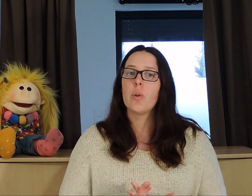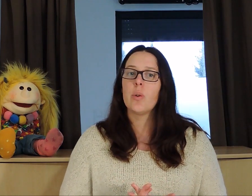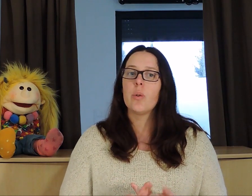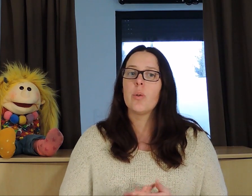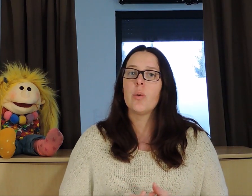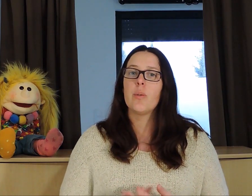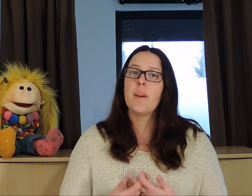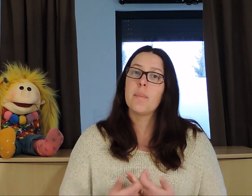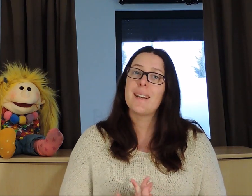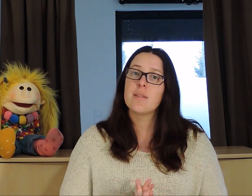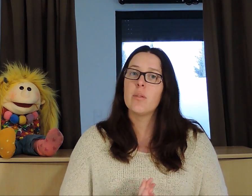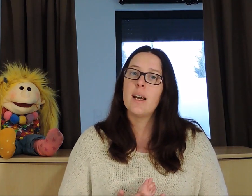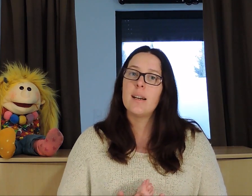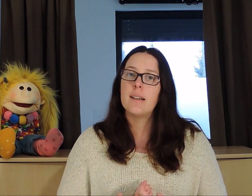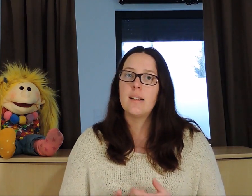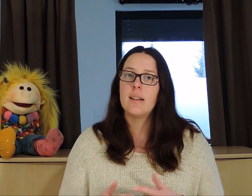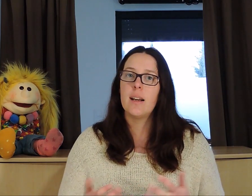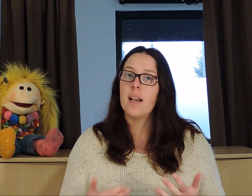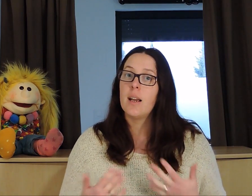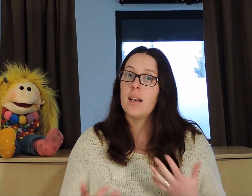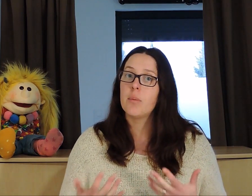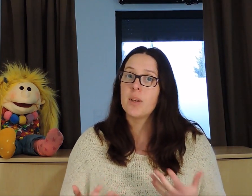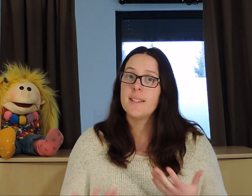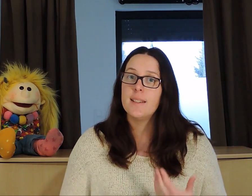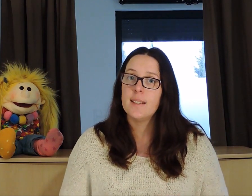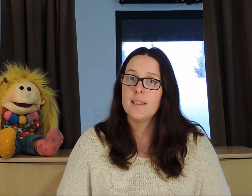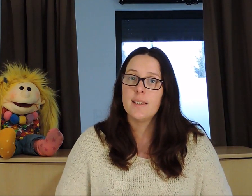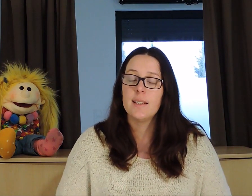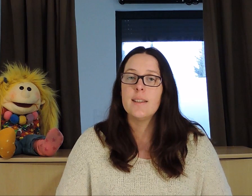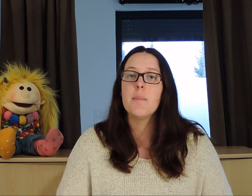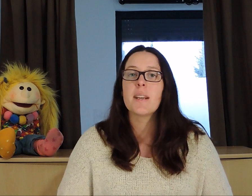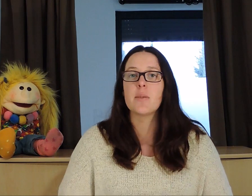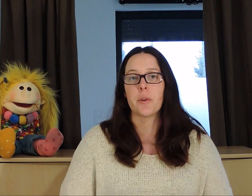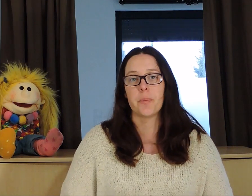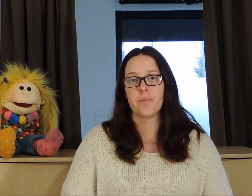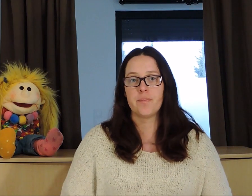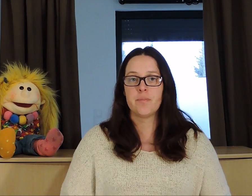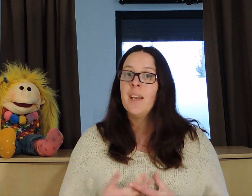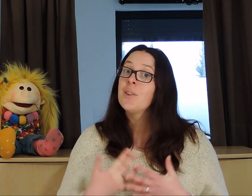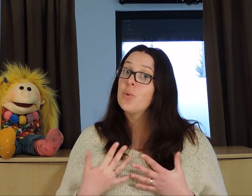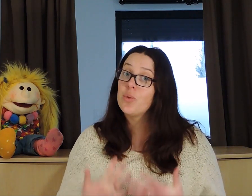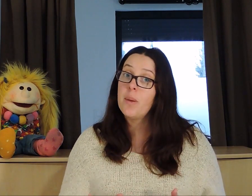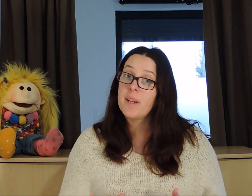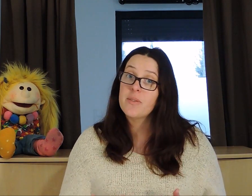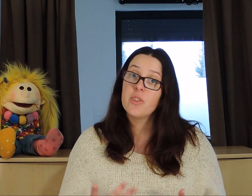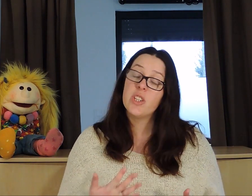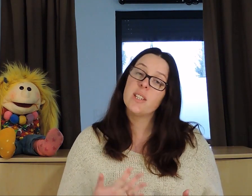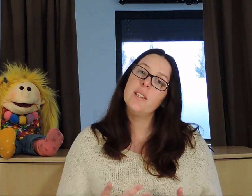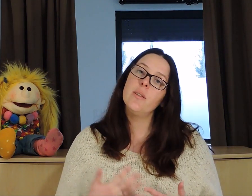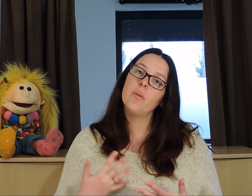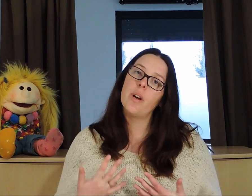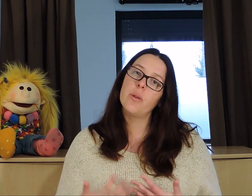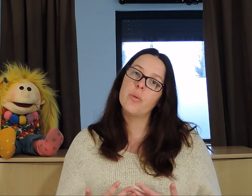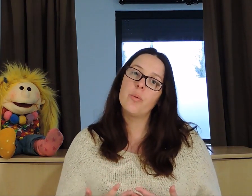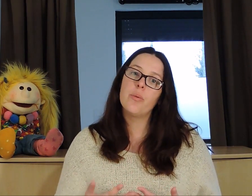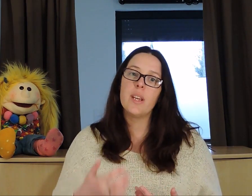'on est presque là, à la moitié des personnes. Ce sont des personnes chez qui on va retrouver